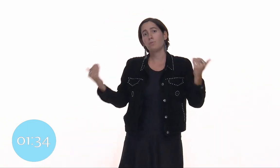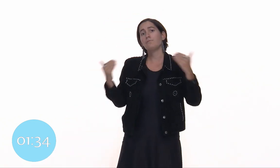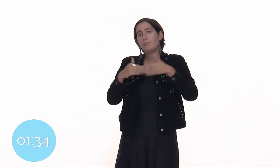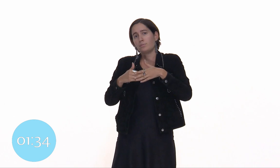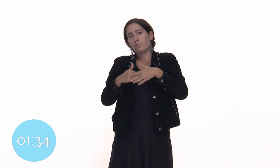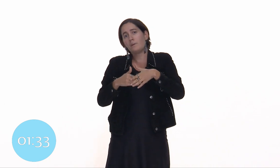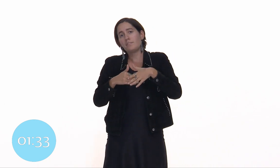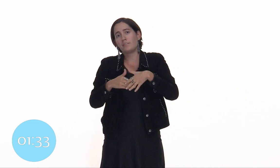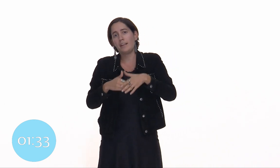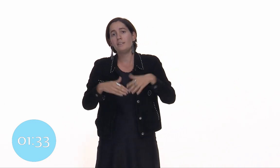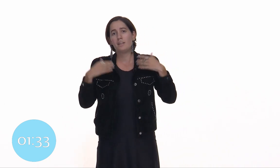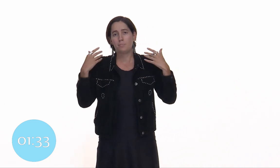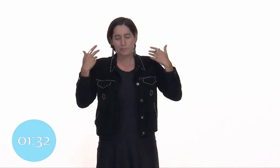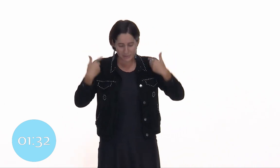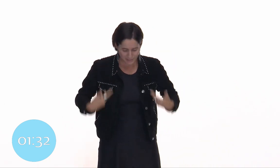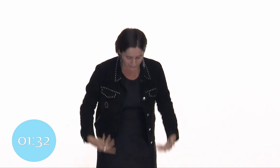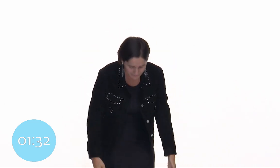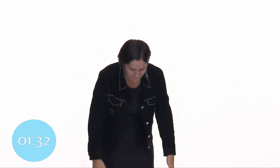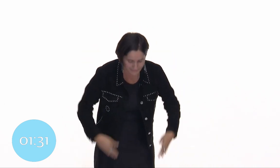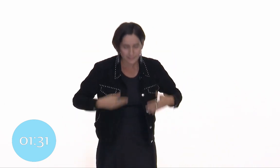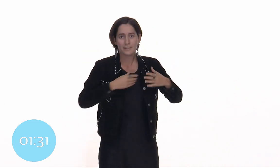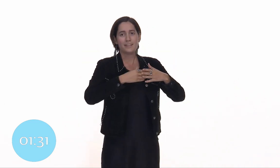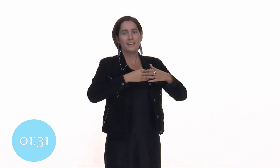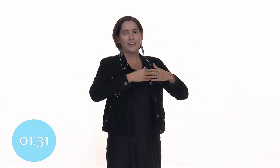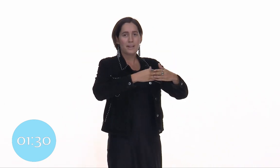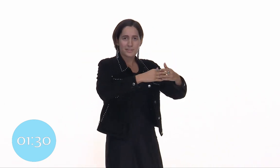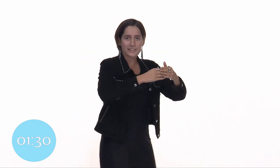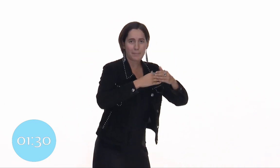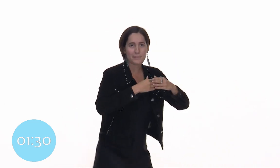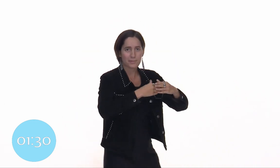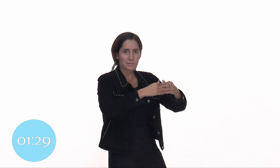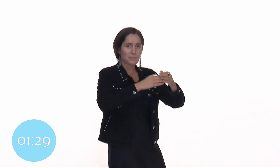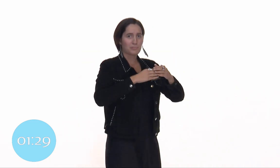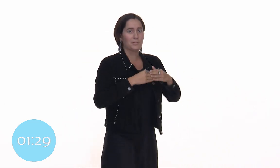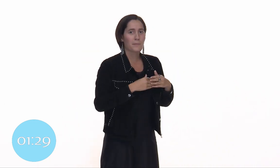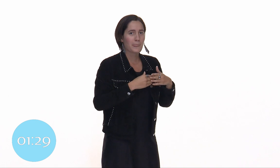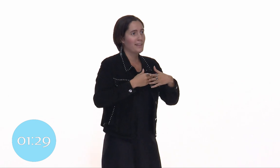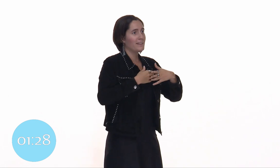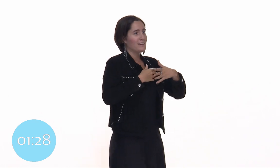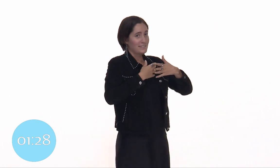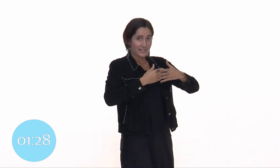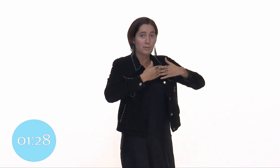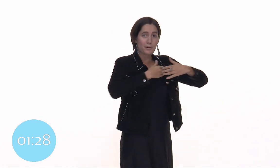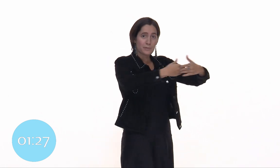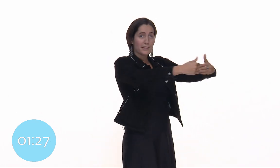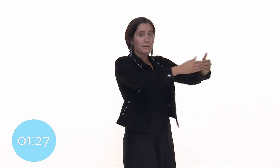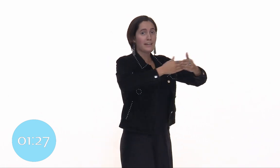rejoignent entre elles pour former des arêtes liquides, elles aussi capables d'être mises en mouvement. Ces éléments peuvent vibrer de manière